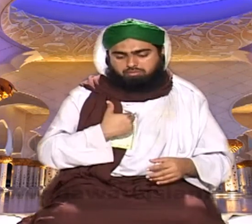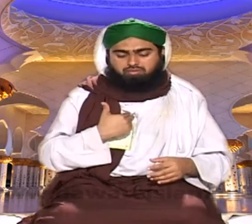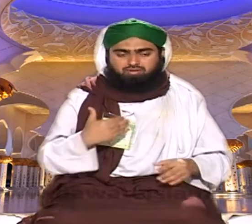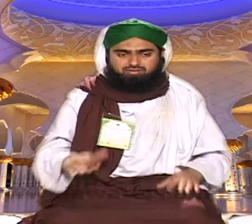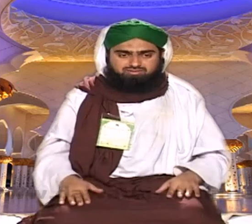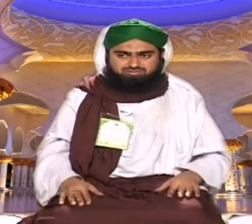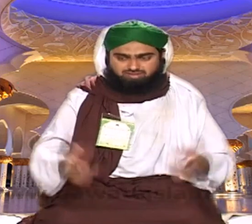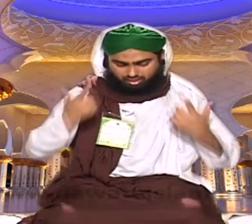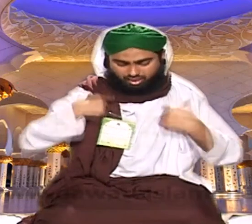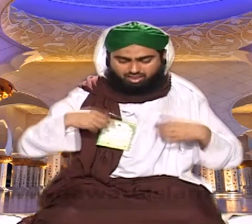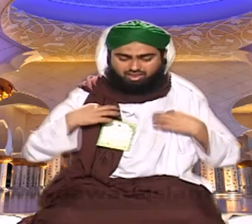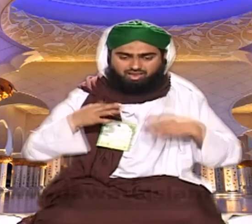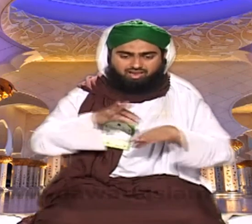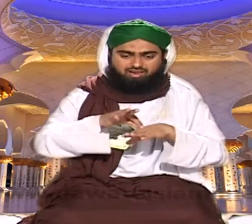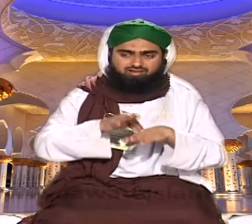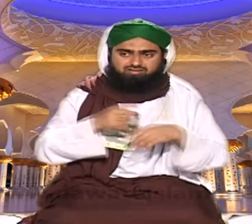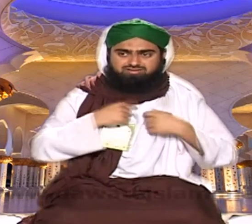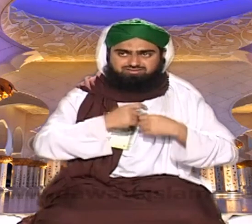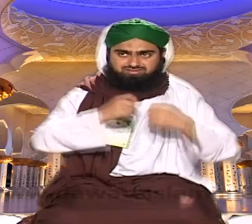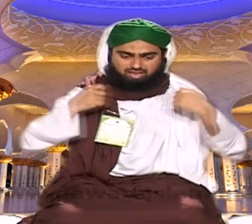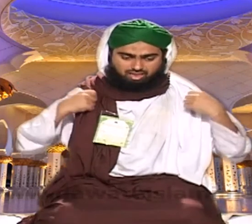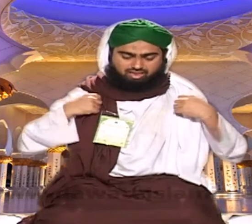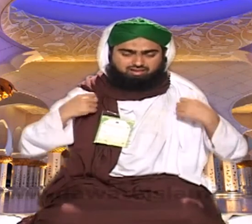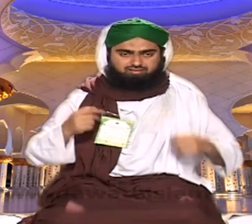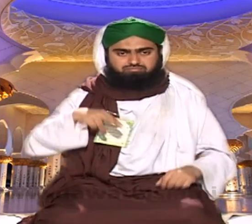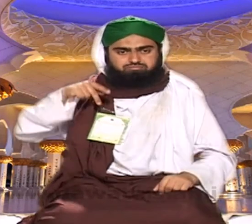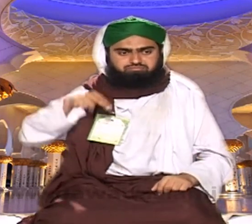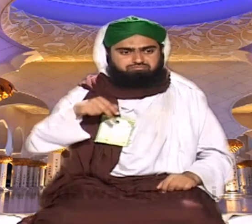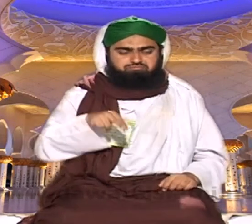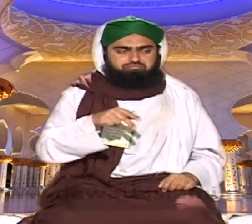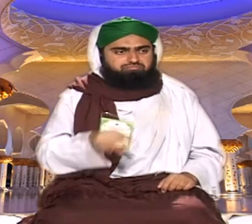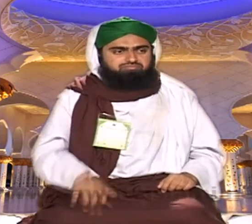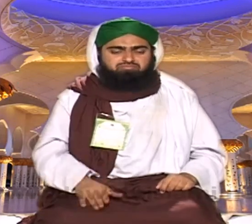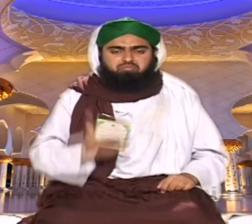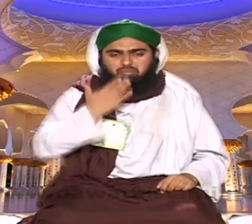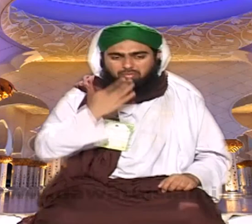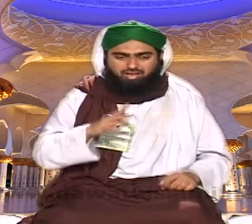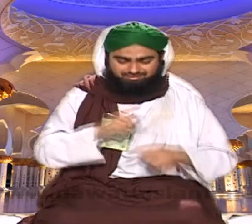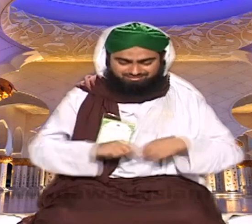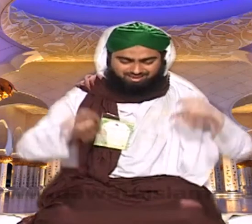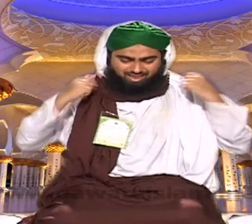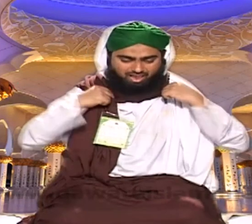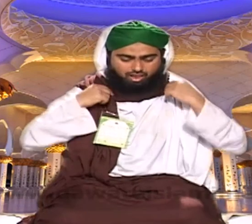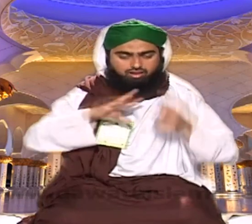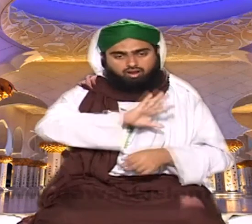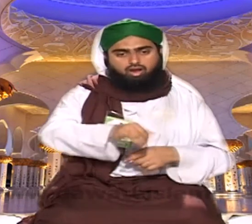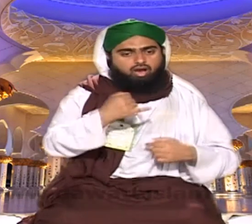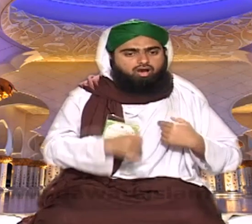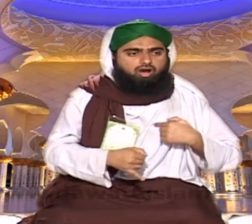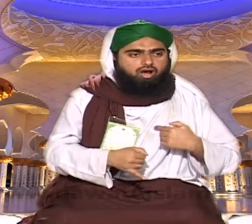سینے پر لٹکا رکھیے اس کو یوں کھول کے بھی چلتے یعنی لاکیٹ پہننا ایک تو حرام اور پھر جو لاکیٹ پہنسے وہ سینہ